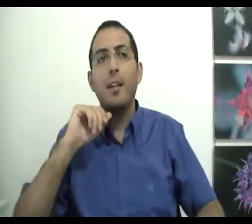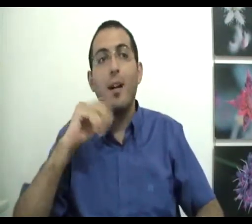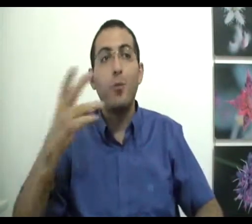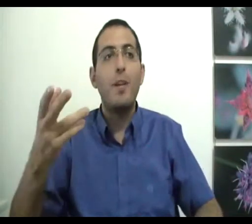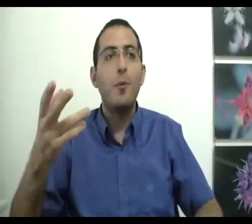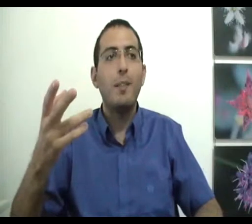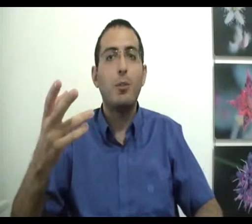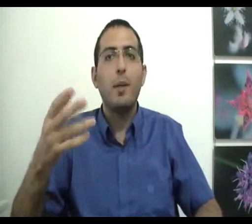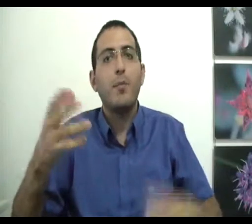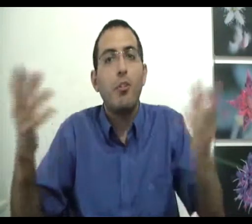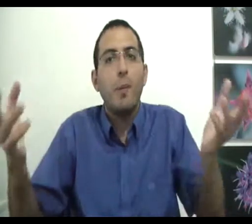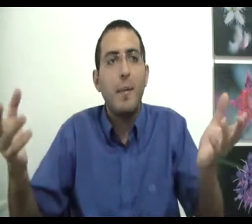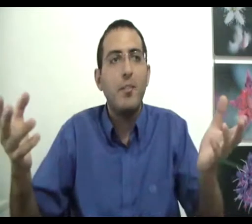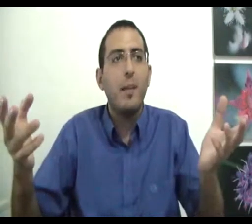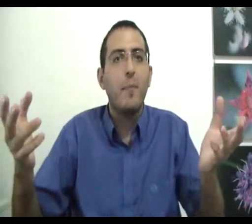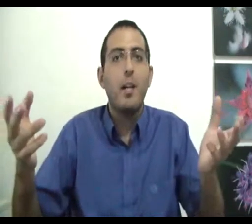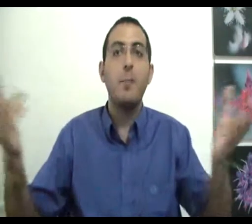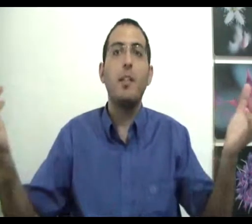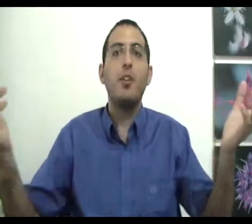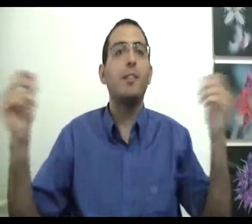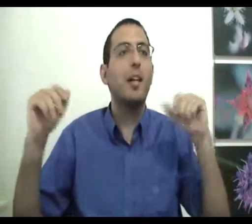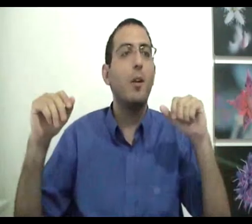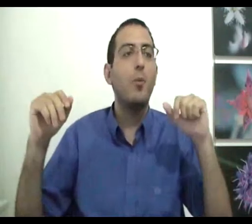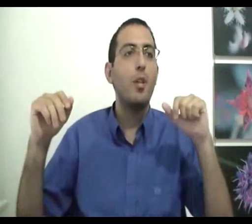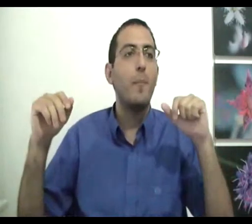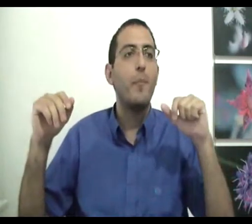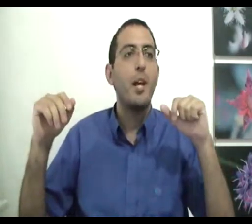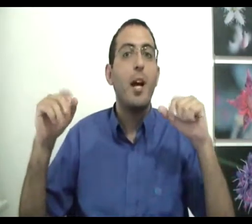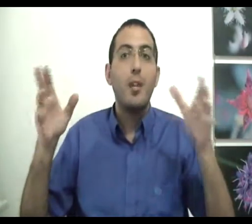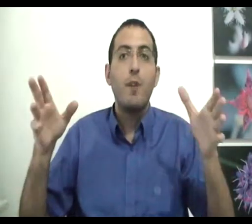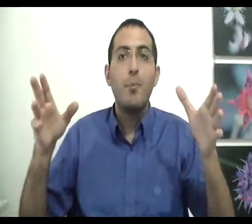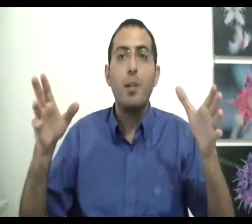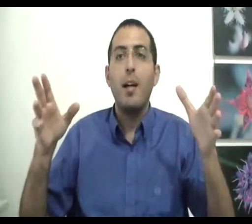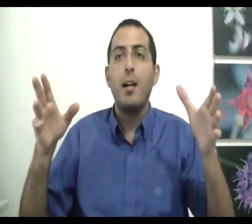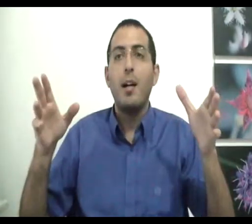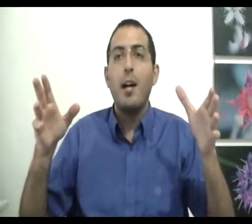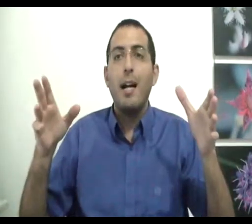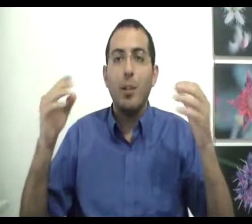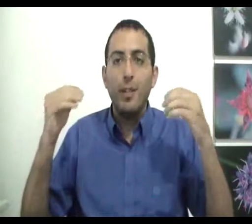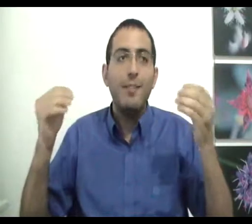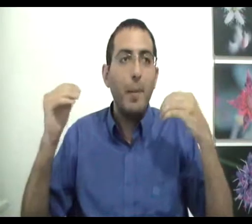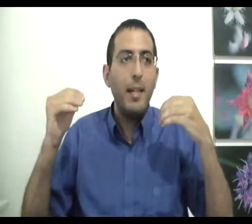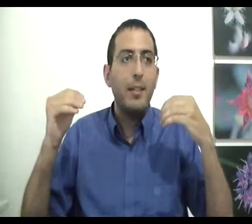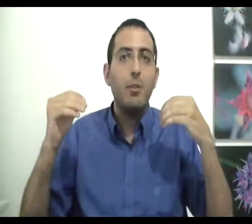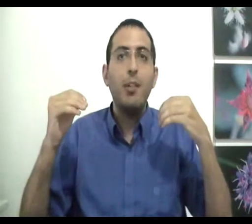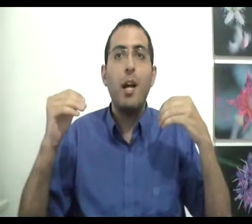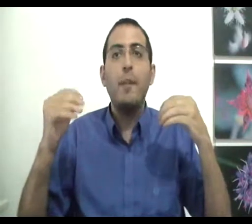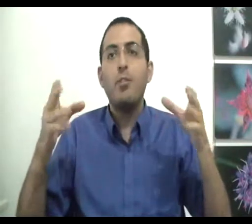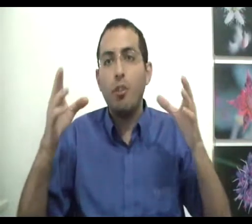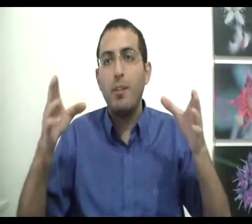החושים לעומת זאת אומרים שיש שם כמה דברים לבית תקשיב השכל על החושים התשובה פשוטה אתה יודע את האמת אתה יודע שהאמת היא שיש שם